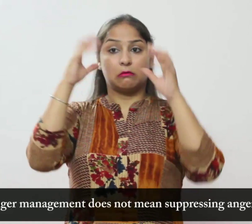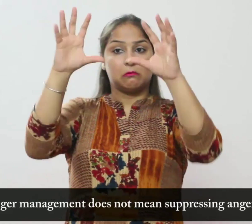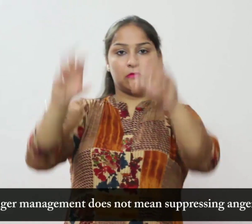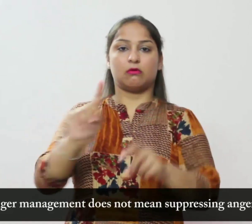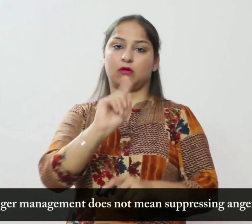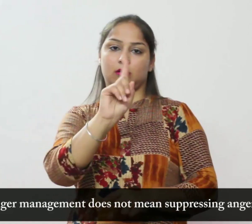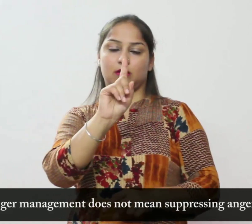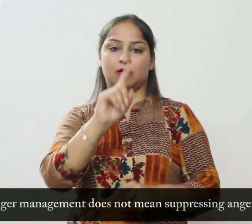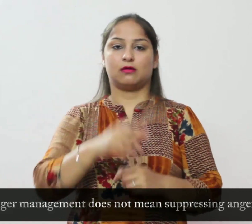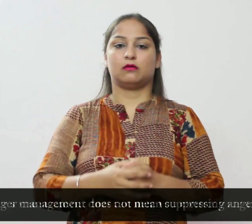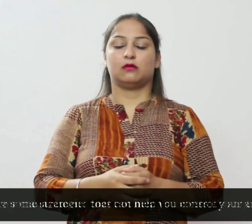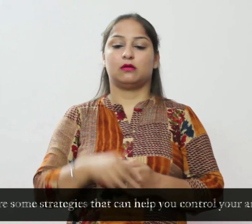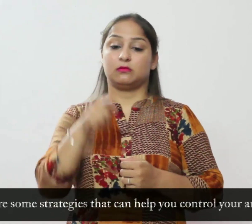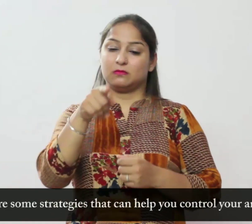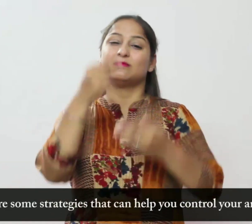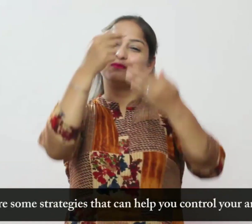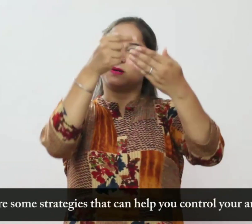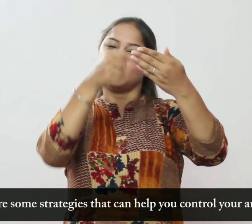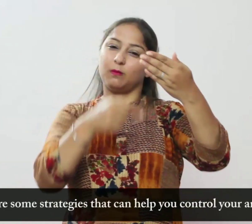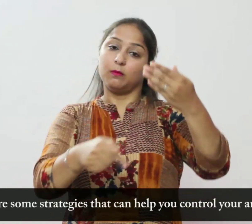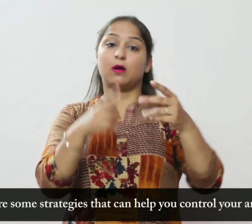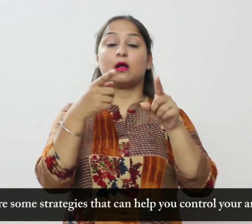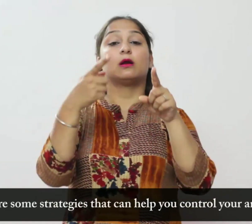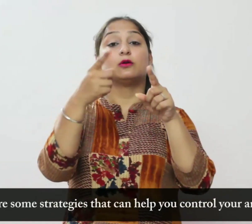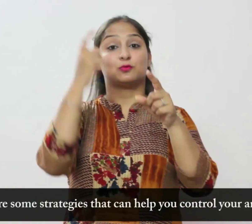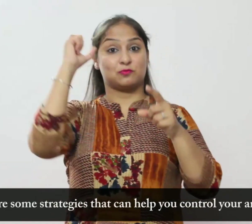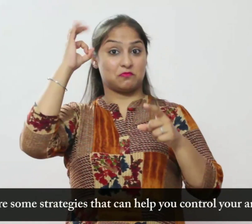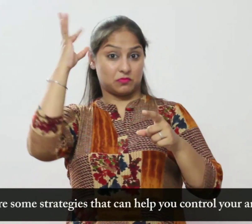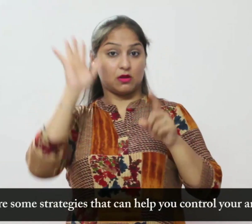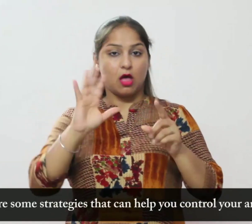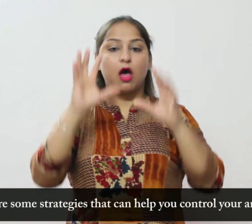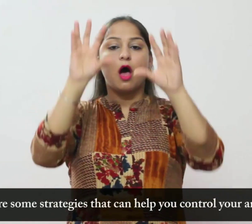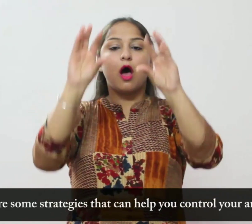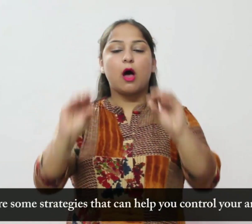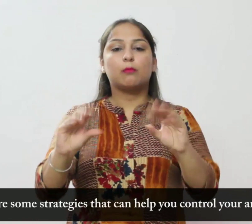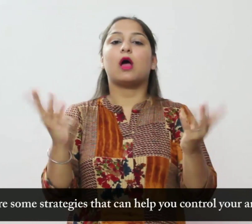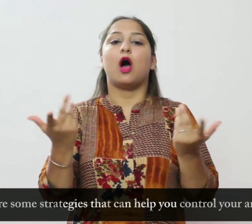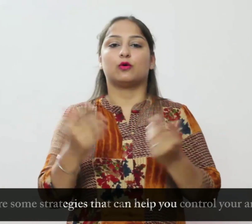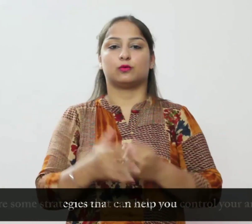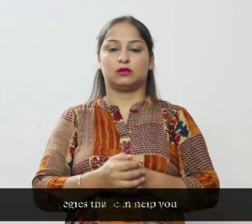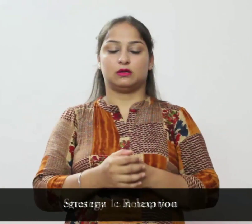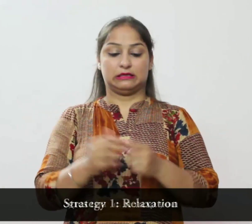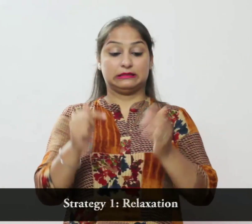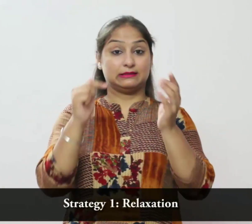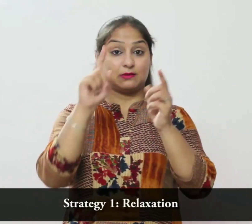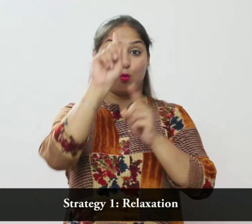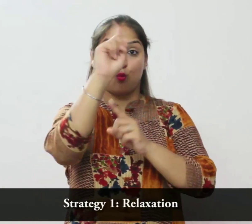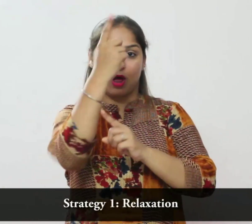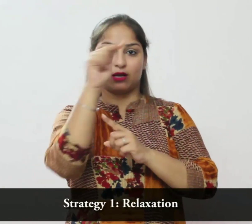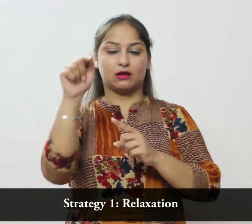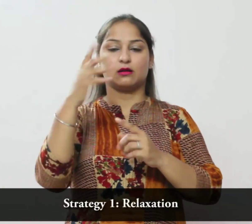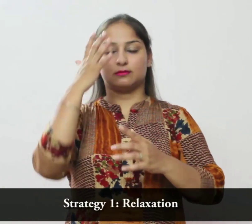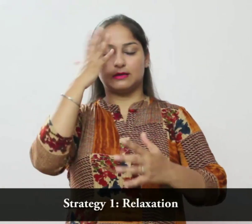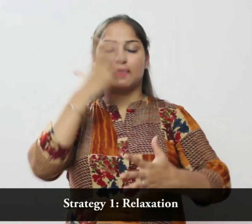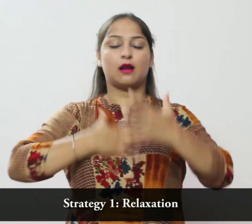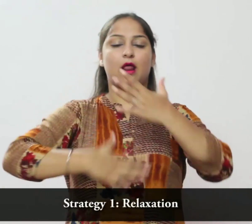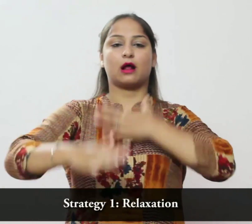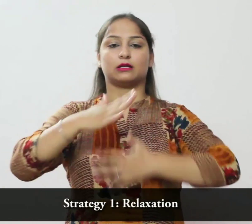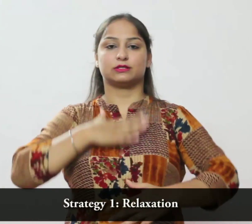क्रोध को दवाना नहीं है यहां कुछ रणनीतियां दी गई हैं जो आपके क्रोध को नियंत्रित